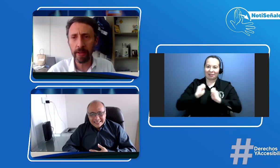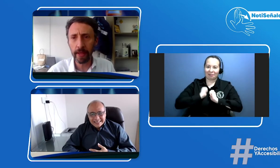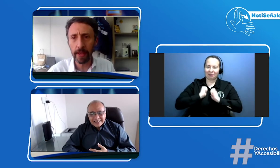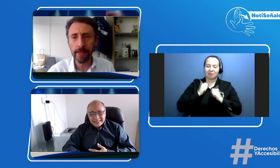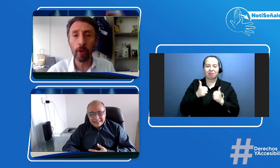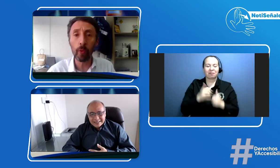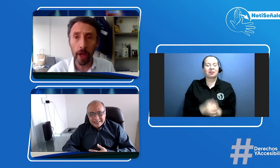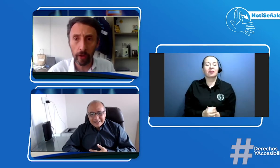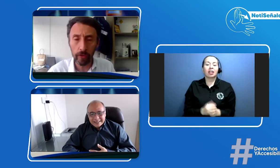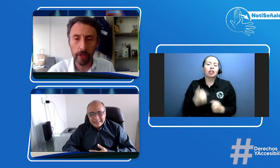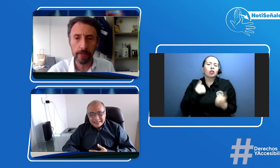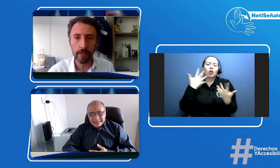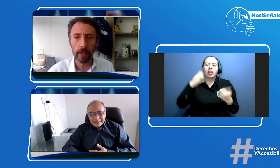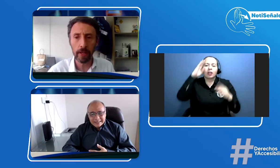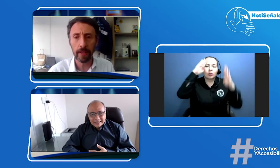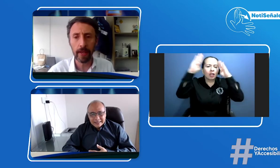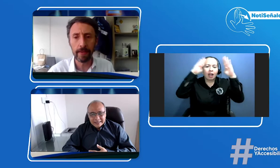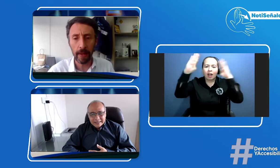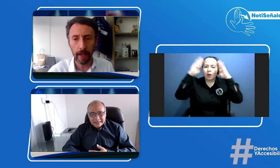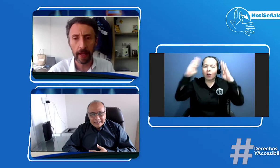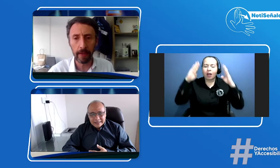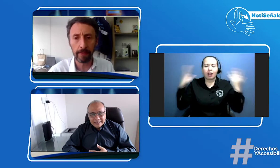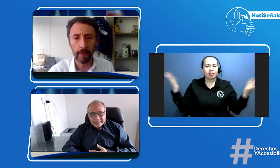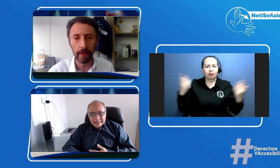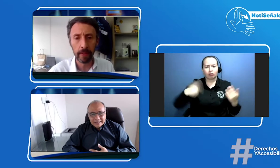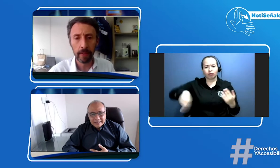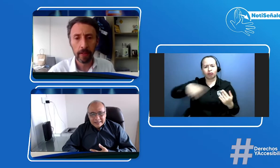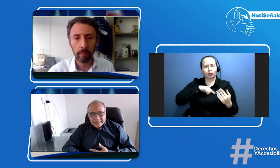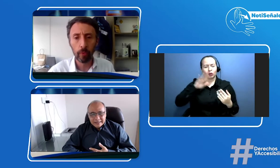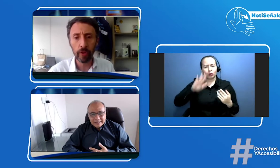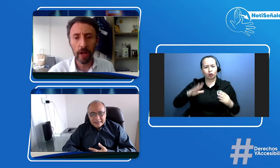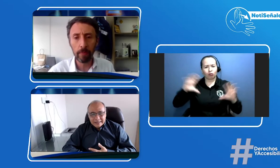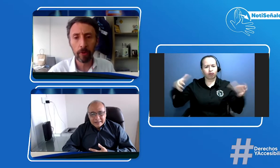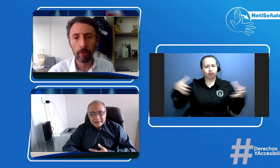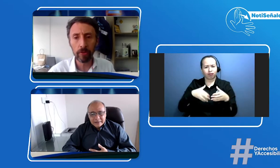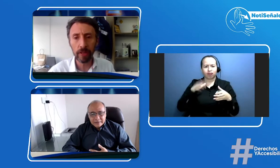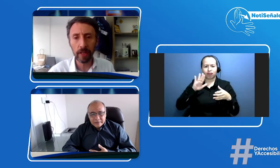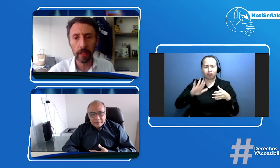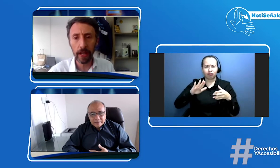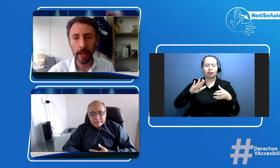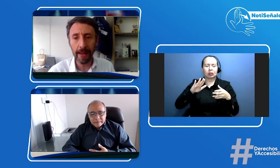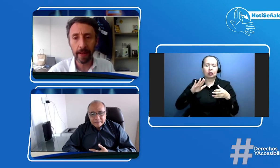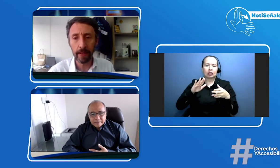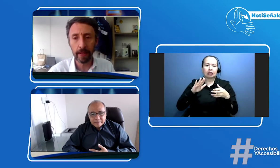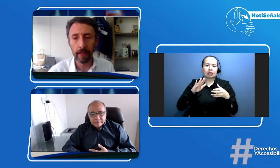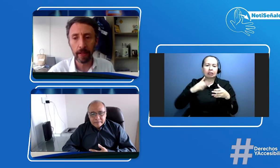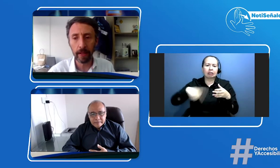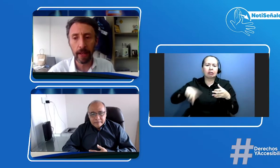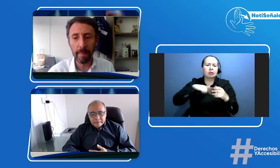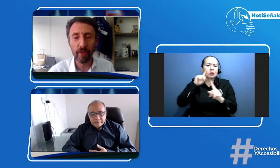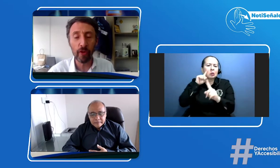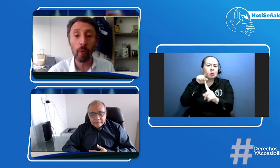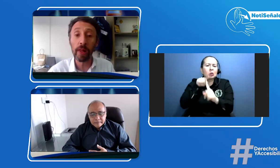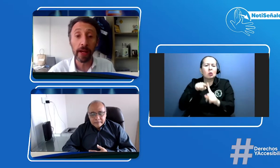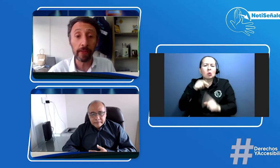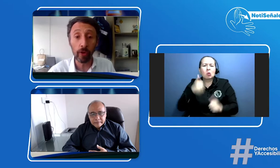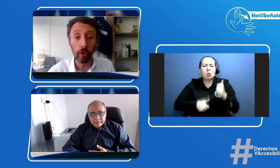saludarlos y decirles que desde la agencia buscamos generar la mayor igualdad en todos los